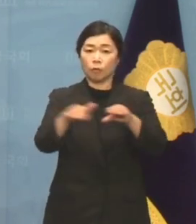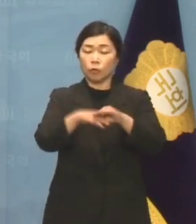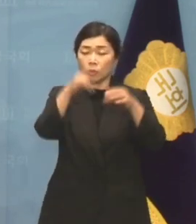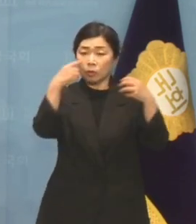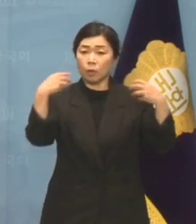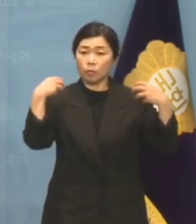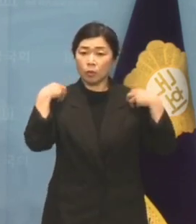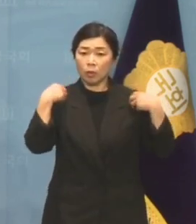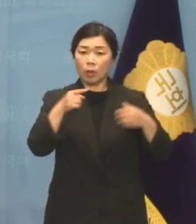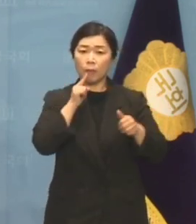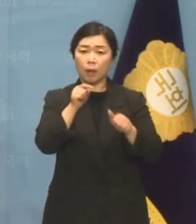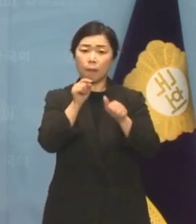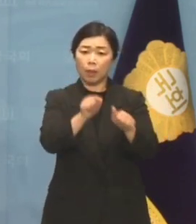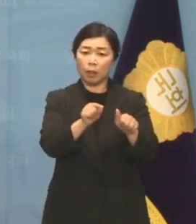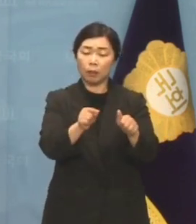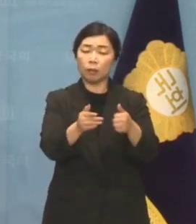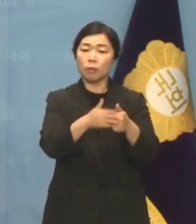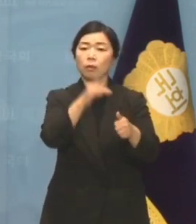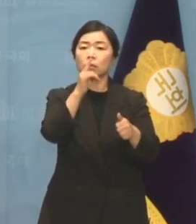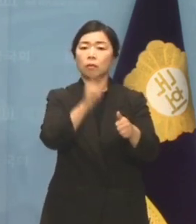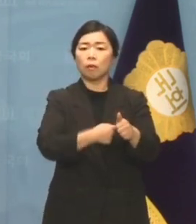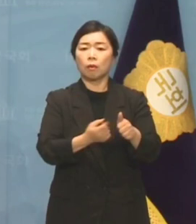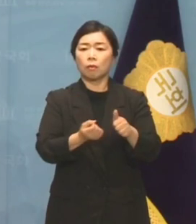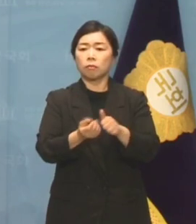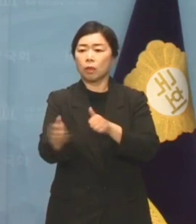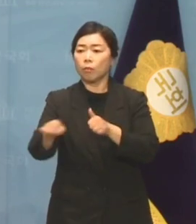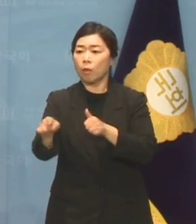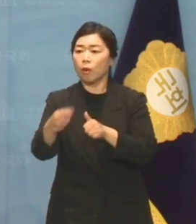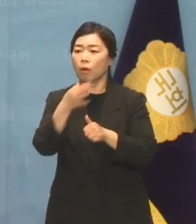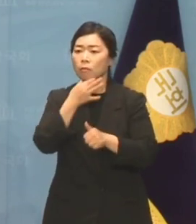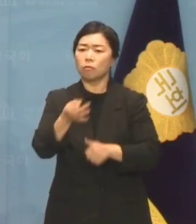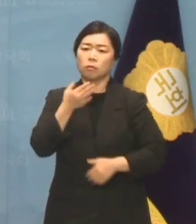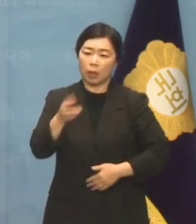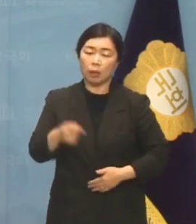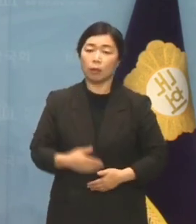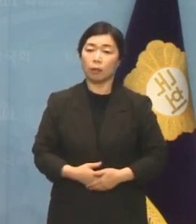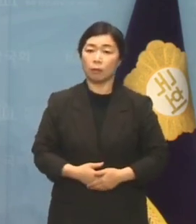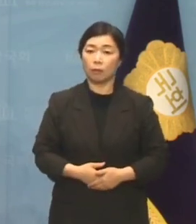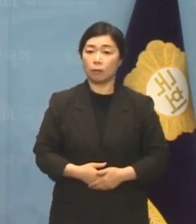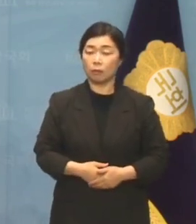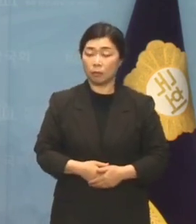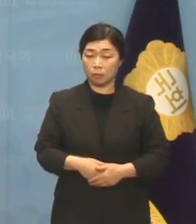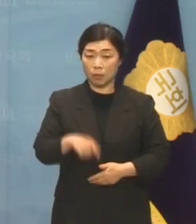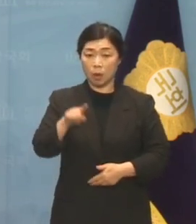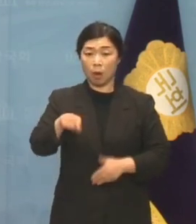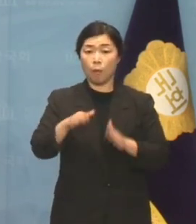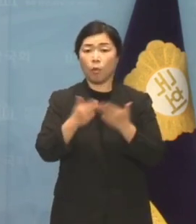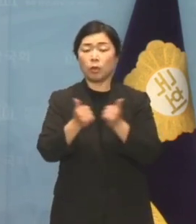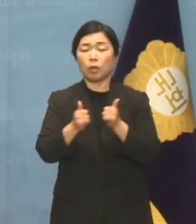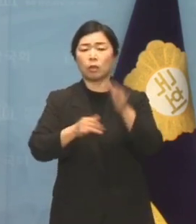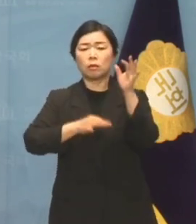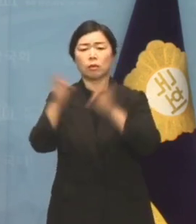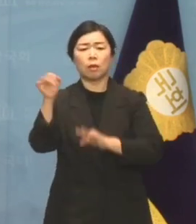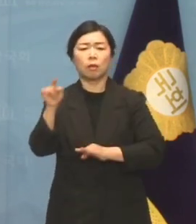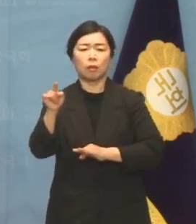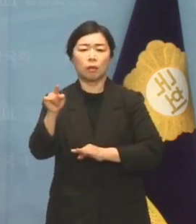한마디가 우리 사회 각각의 불행을 소환하고 있습니다. 본인의 과언은 눈 감고